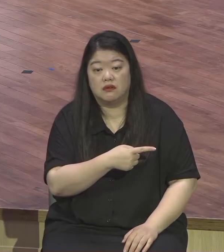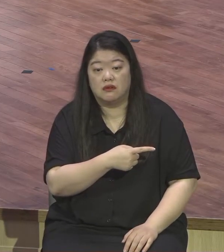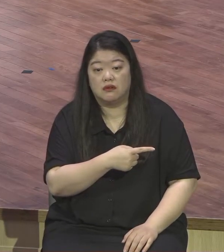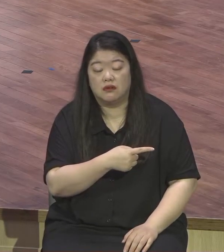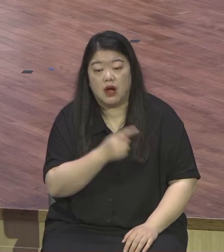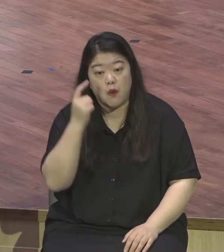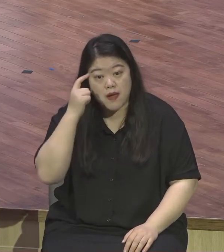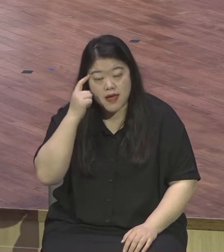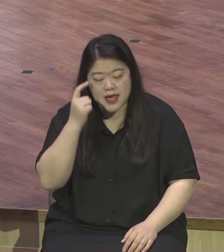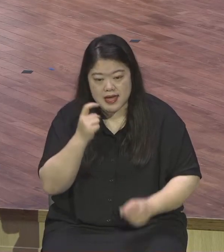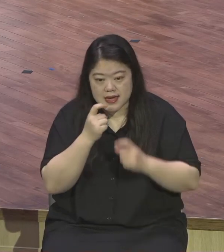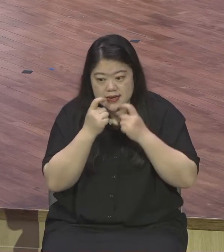꽉 차가지고